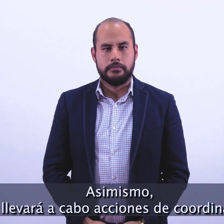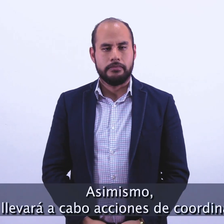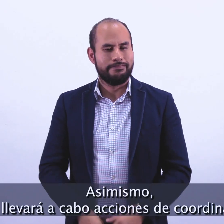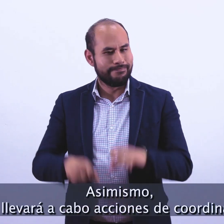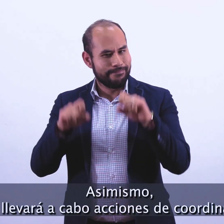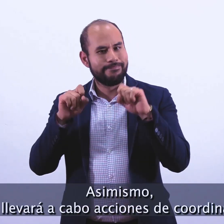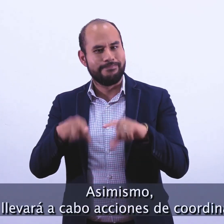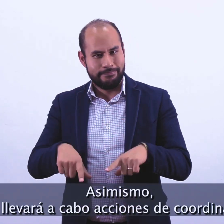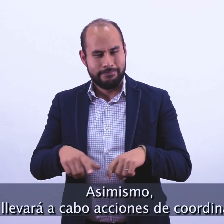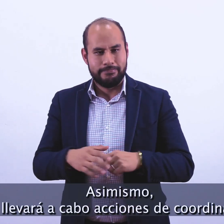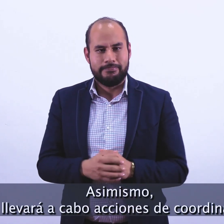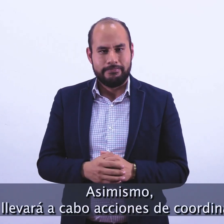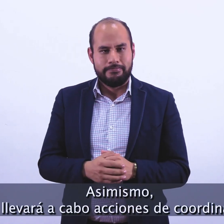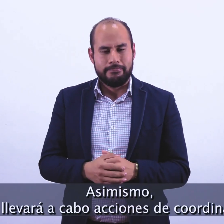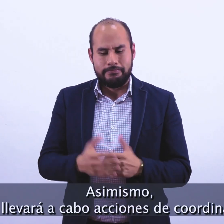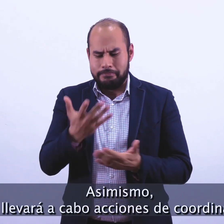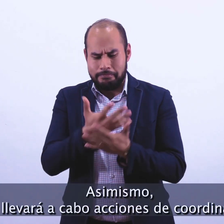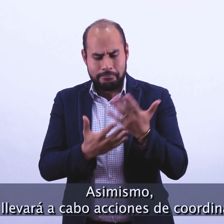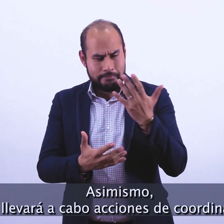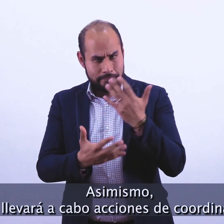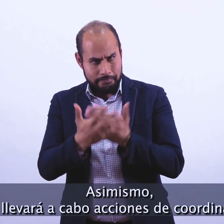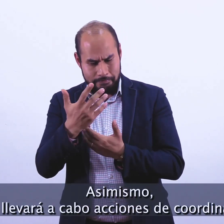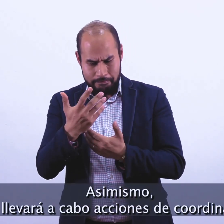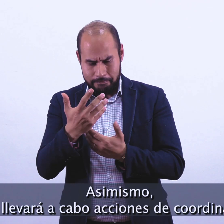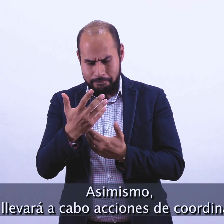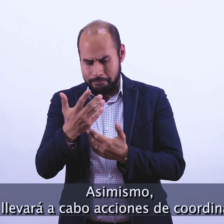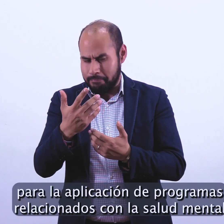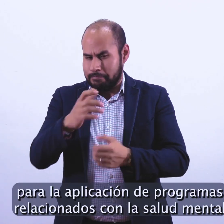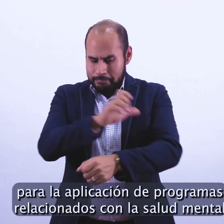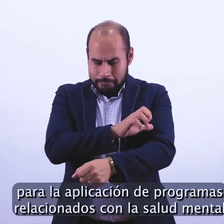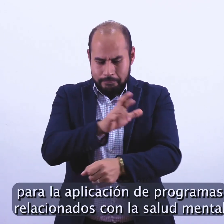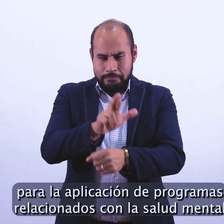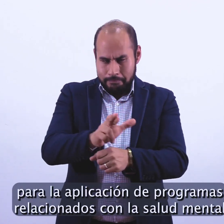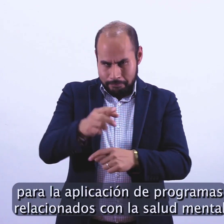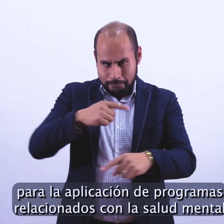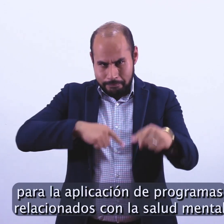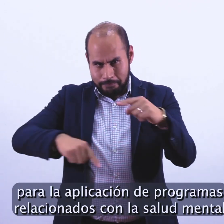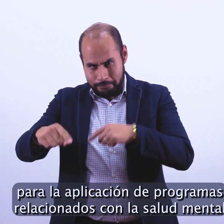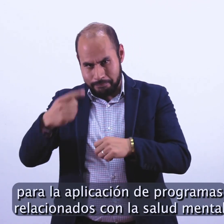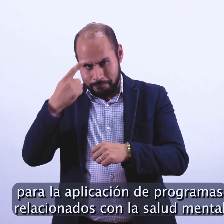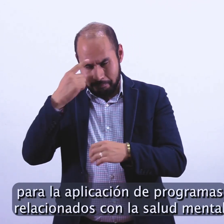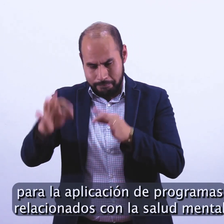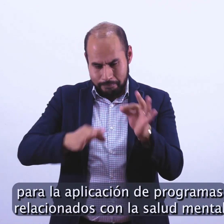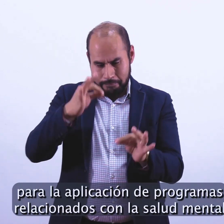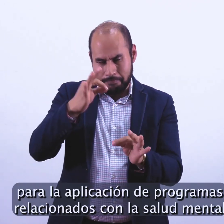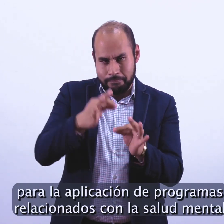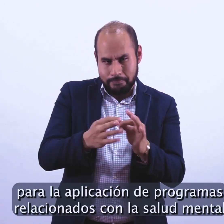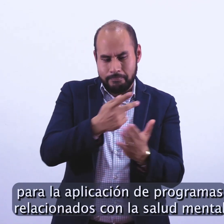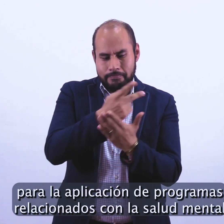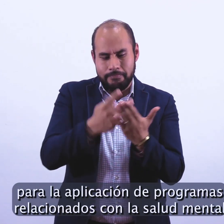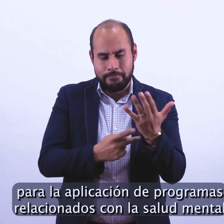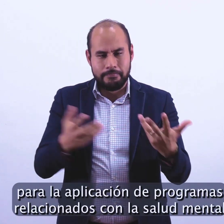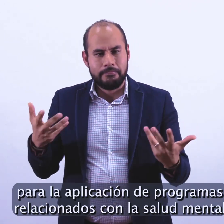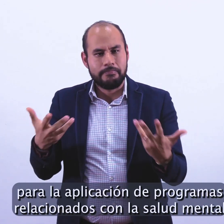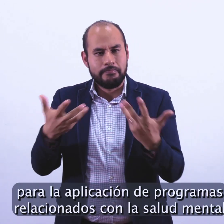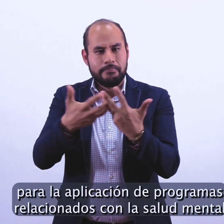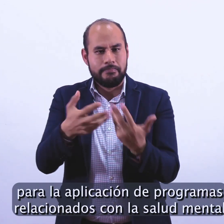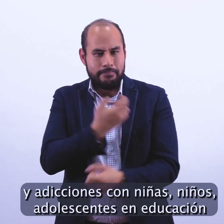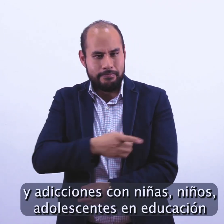Asimismo, se llevará a cabo acciones de coordinación para la aplicación de programas relacionados con la salud mental y